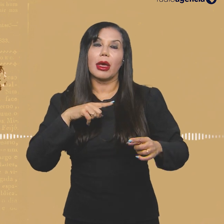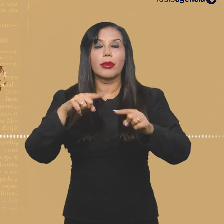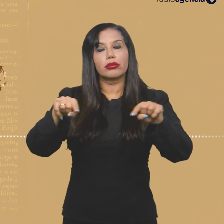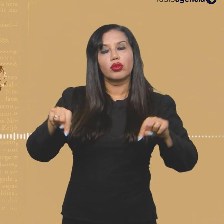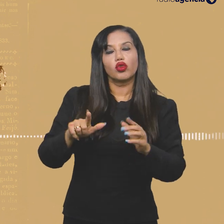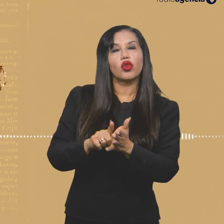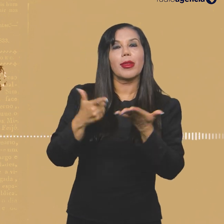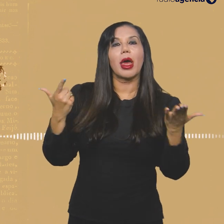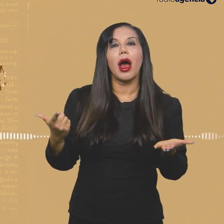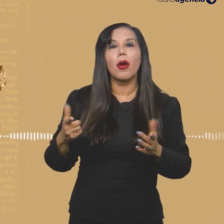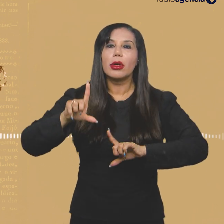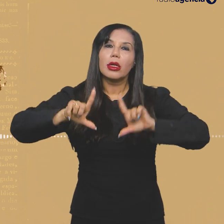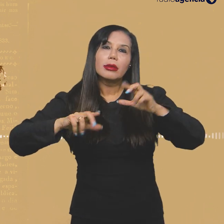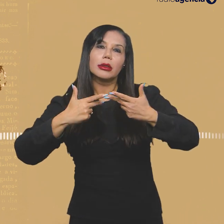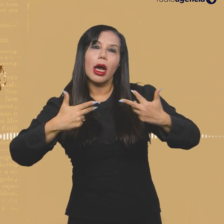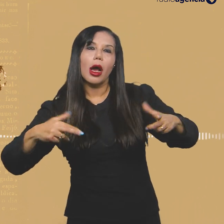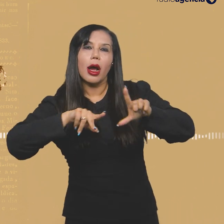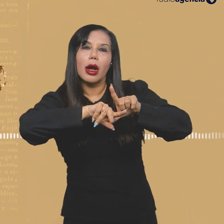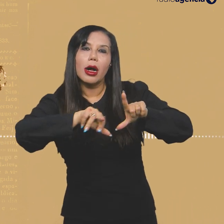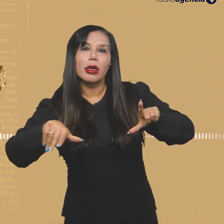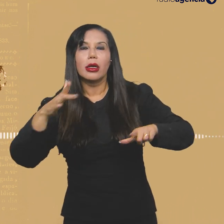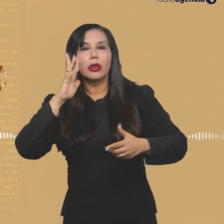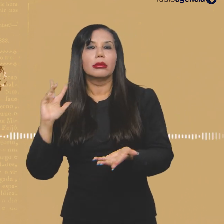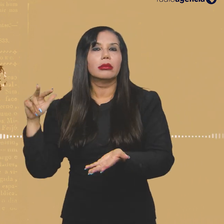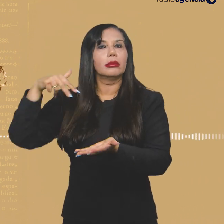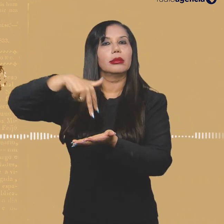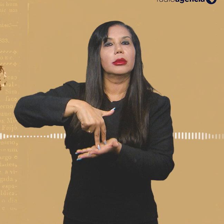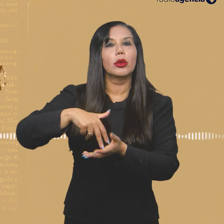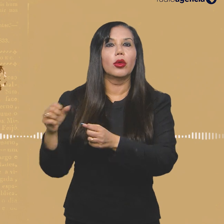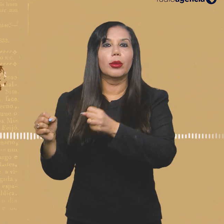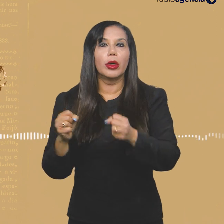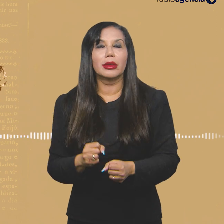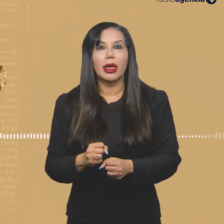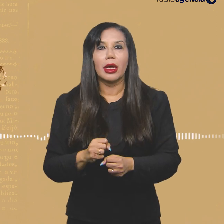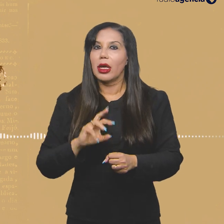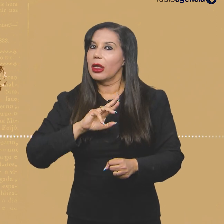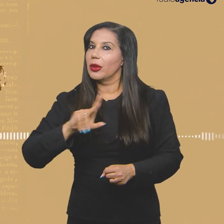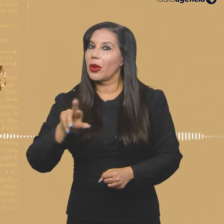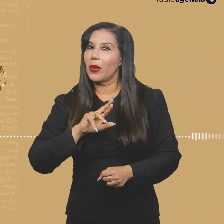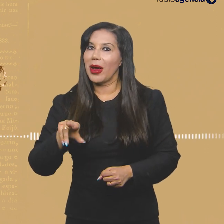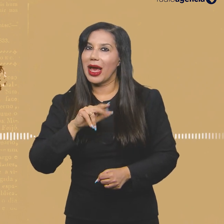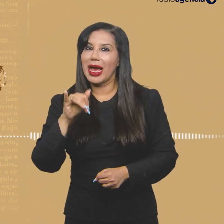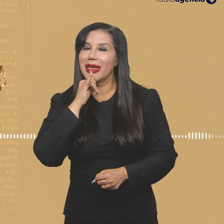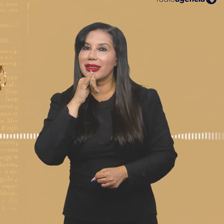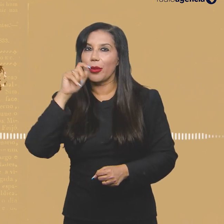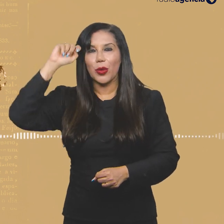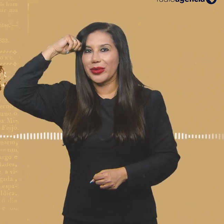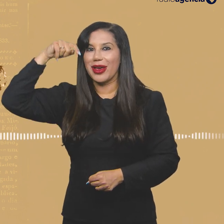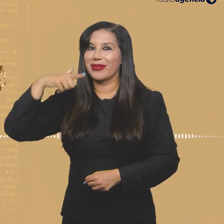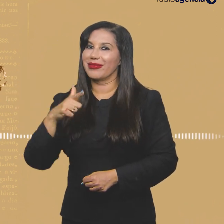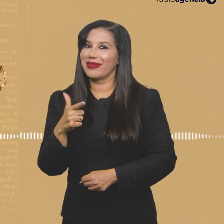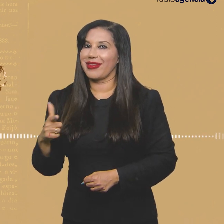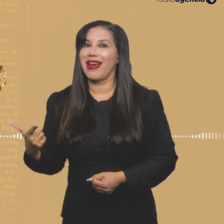redação onde o lugar de tomada de decisão e o lugar de poder não é um lugar dessas